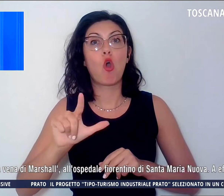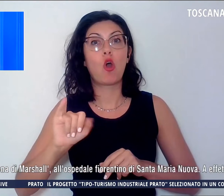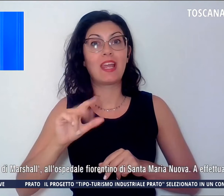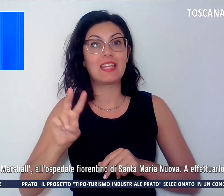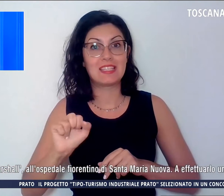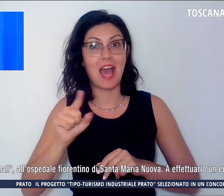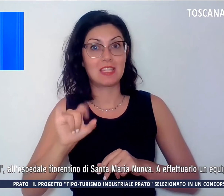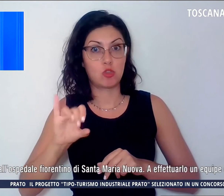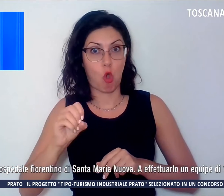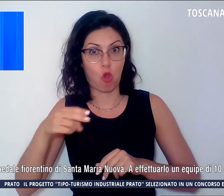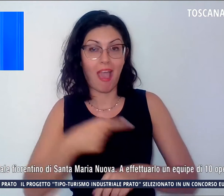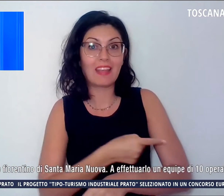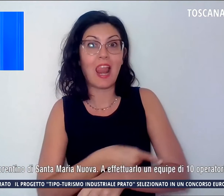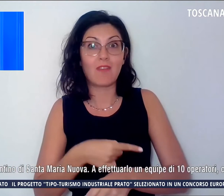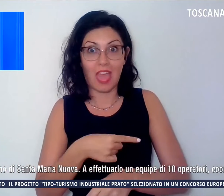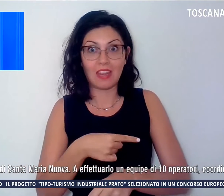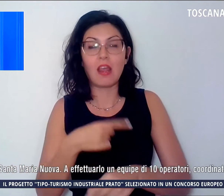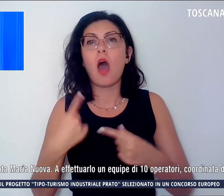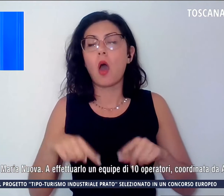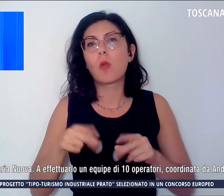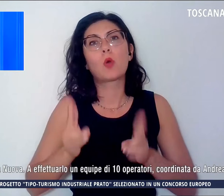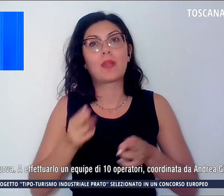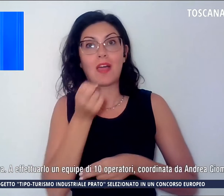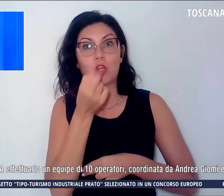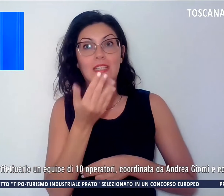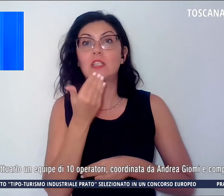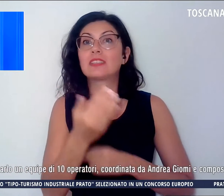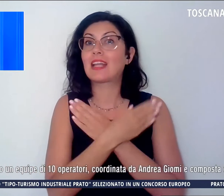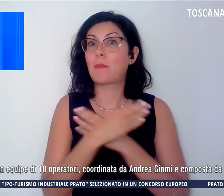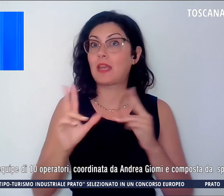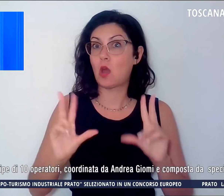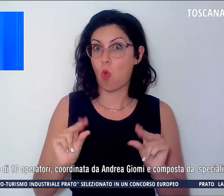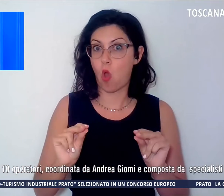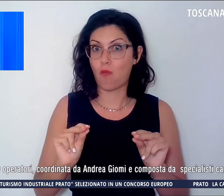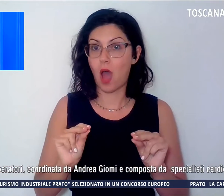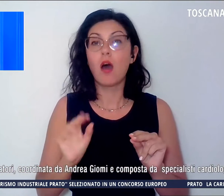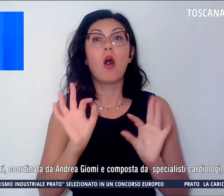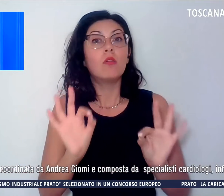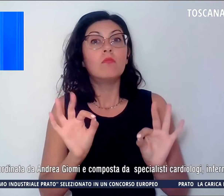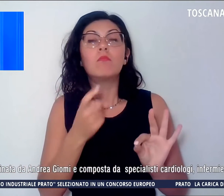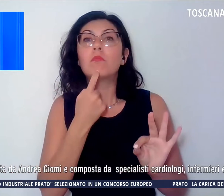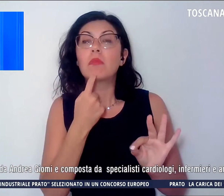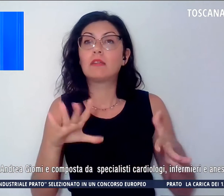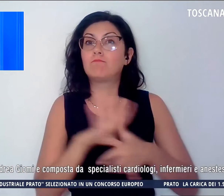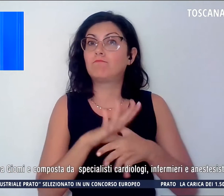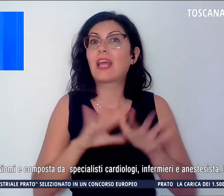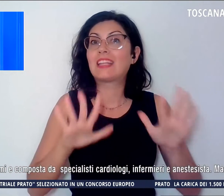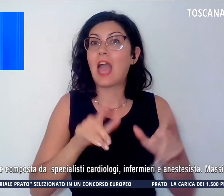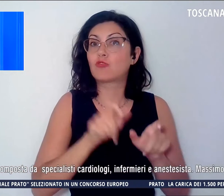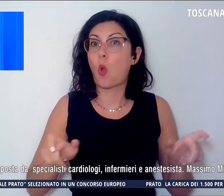all'ospedale fiorentino di Santa Maria Nuova. A effettuarlo un'equipe di 10 operatori